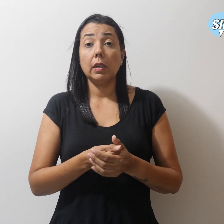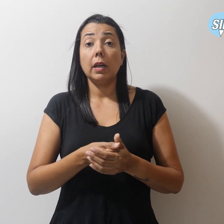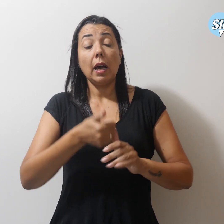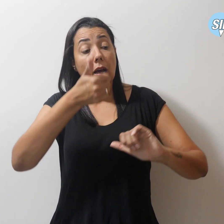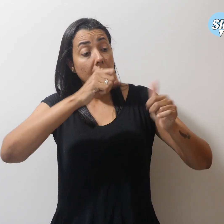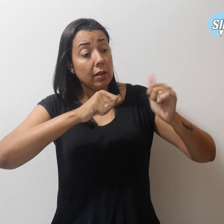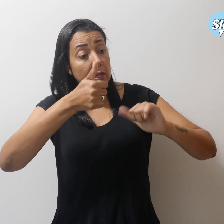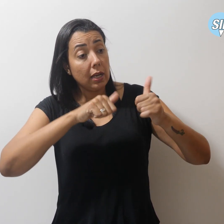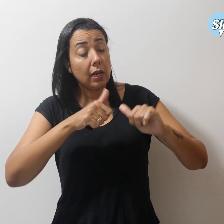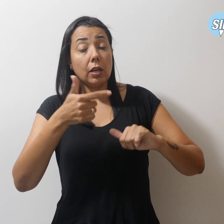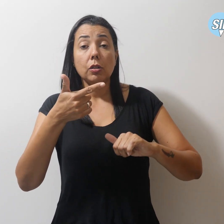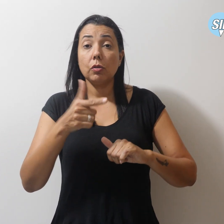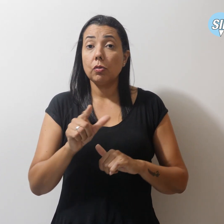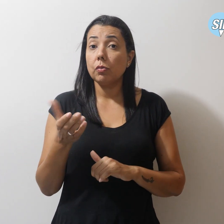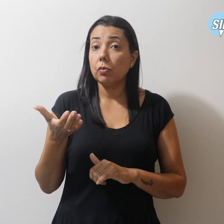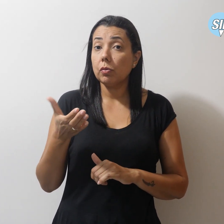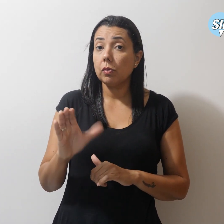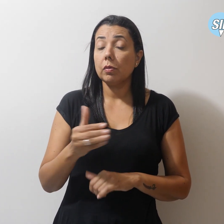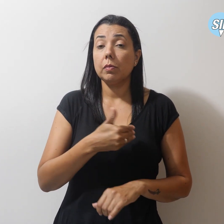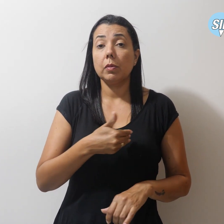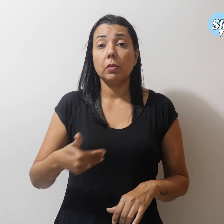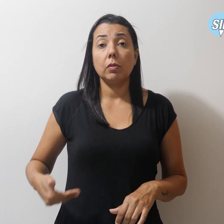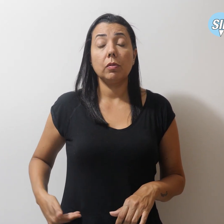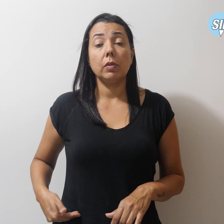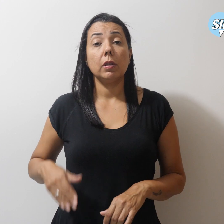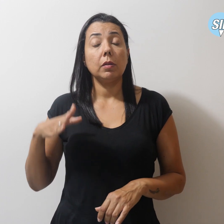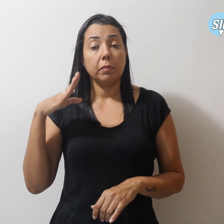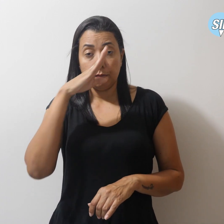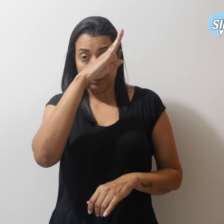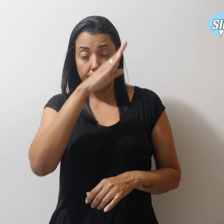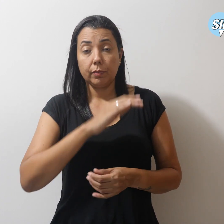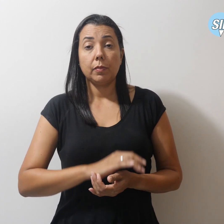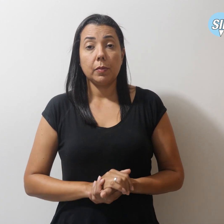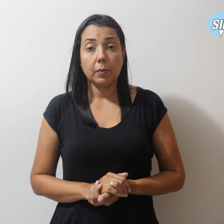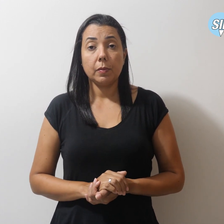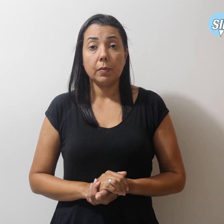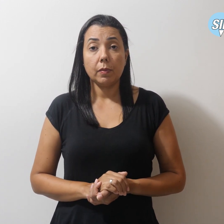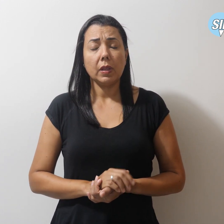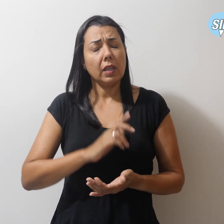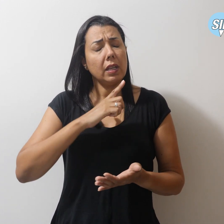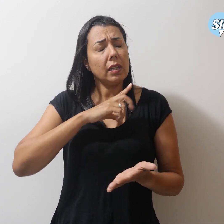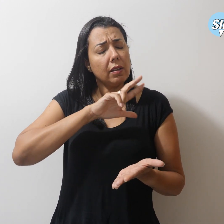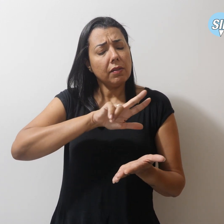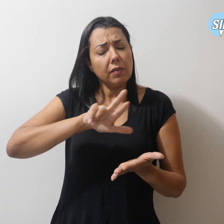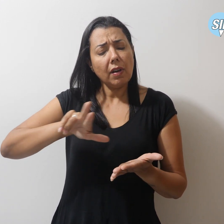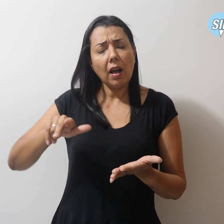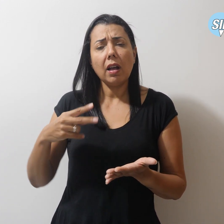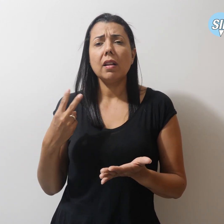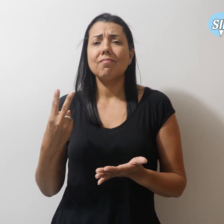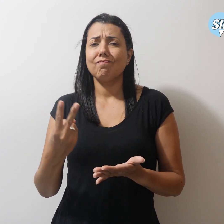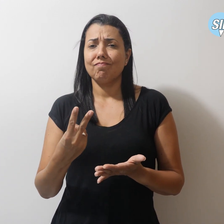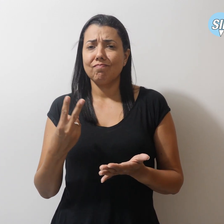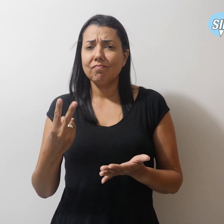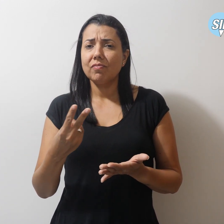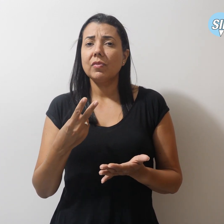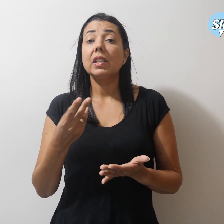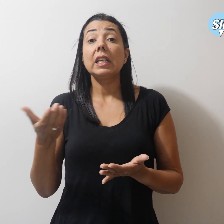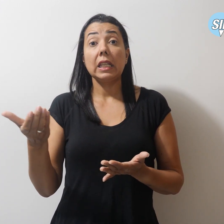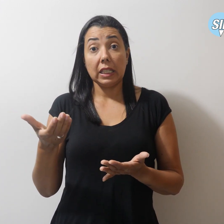casos negados pelo governo de Jair Bolsonaro, que diversas vezes se declarou a favor do golpe